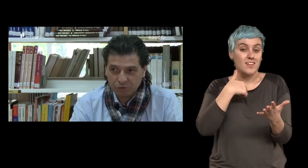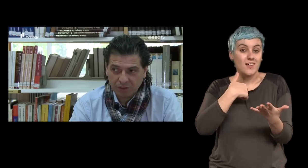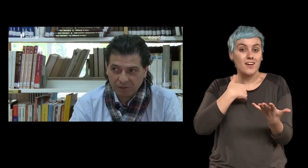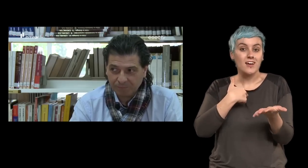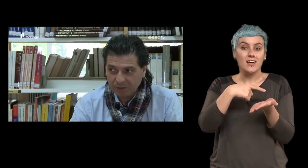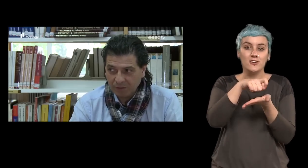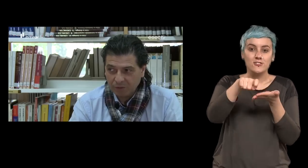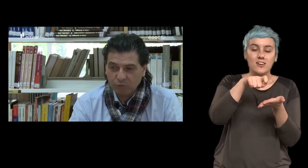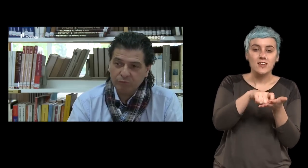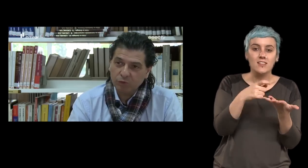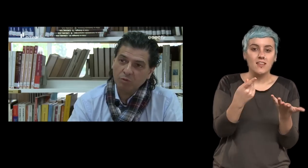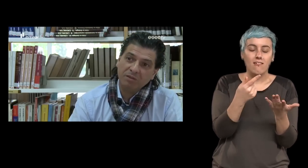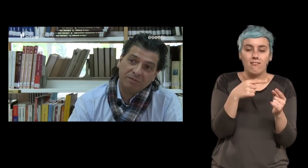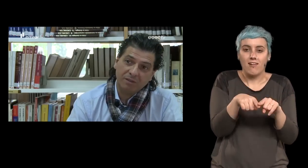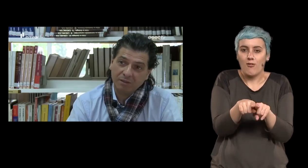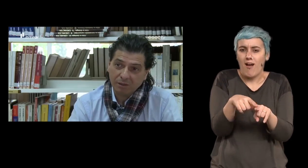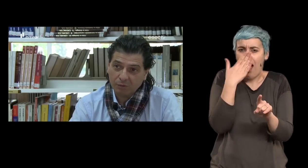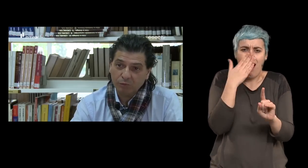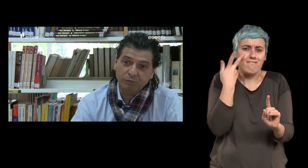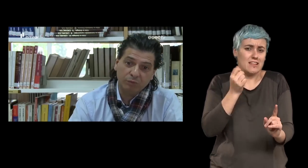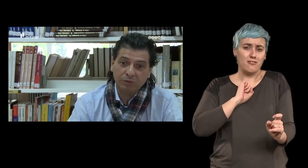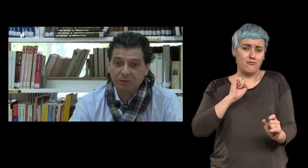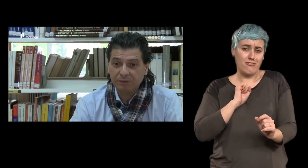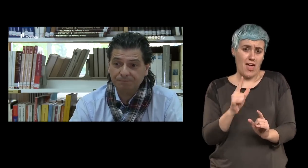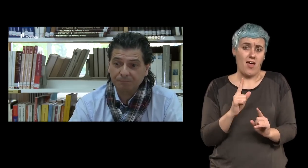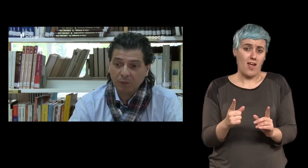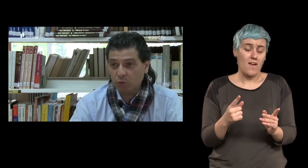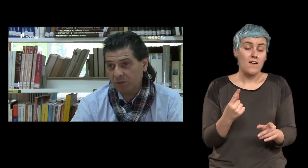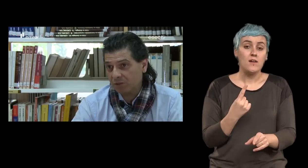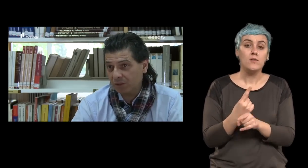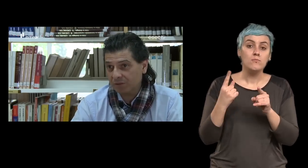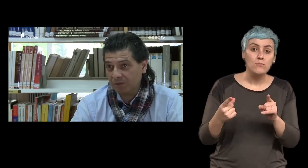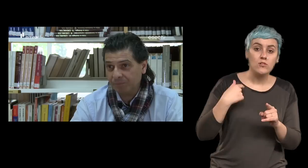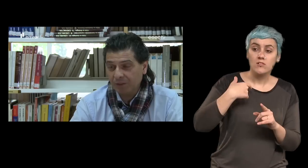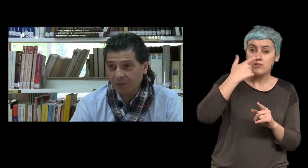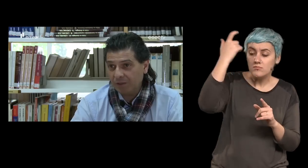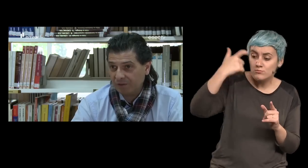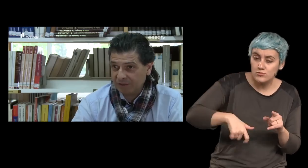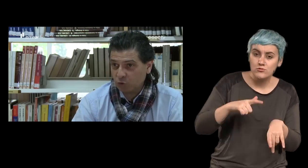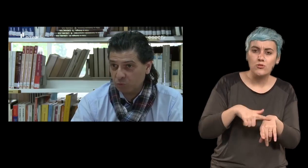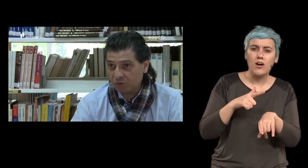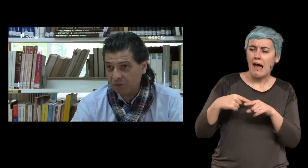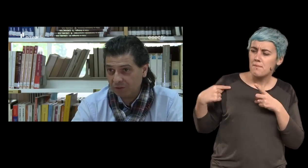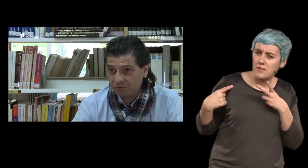a escrita confunde-se com a minha vida confunde-se com a minha existência atravessa os meus dias